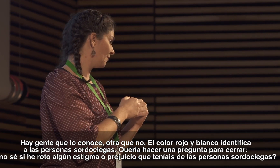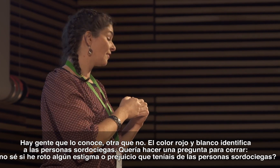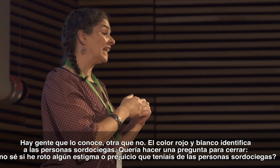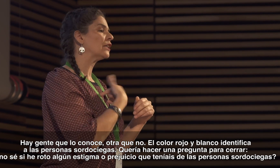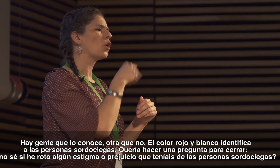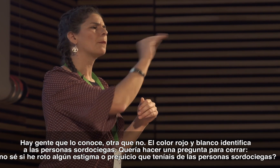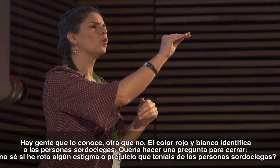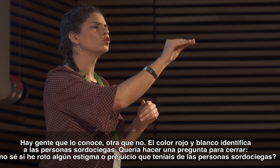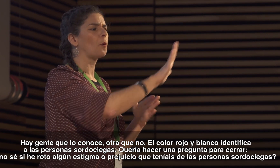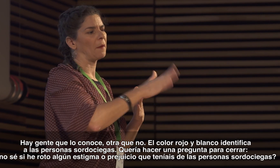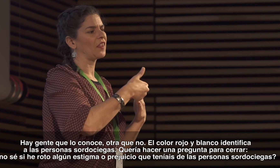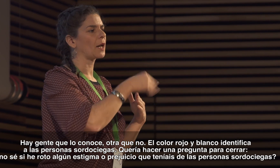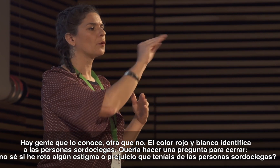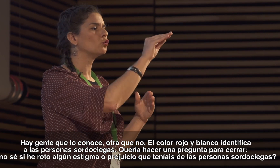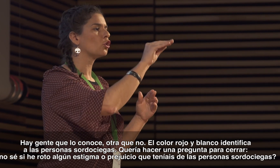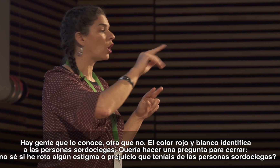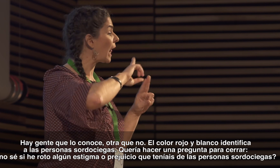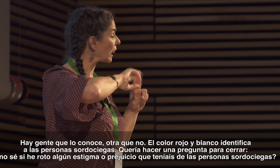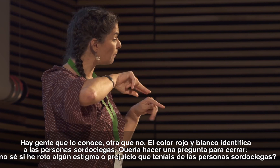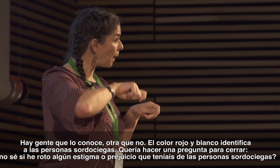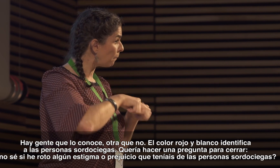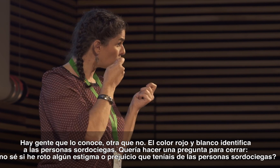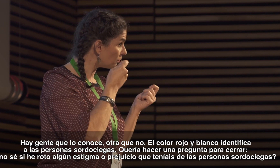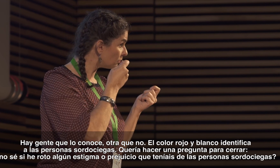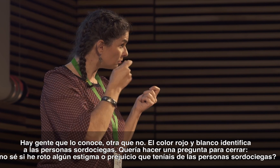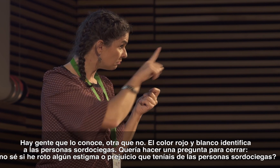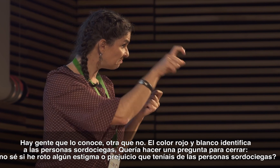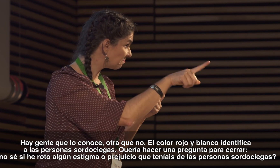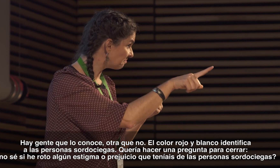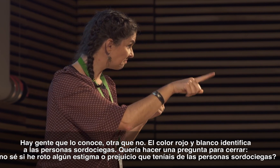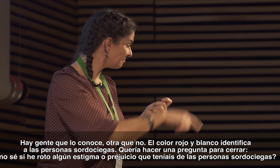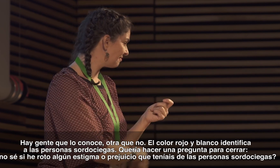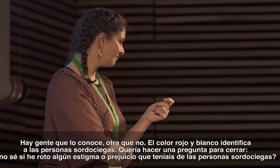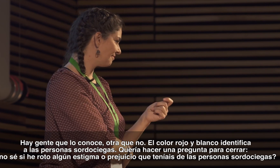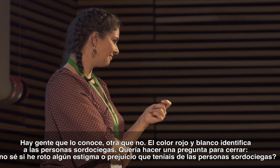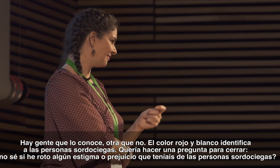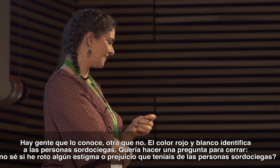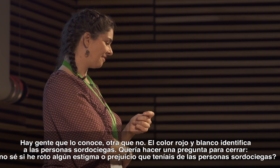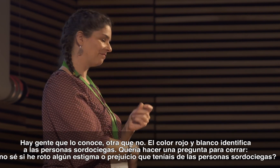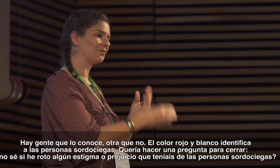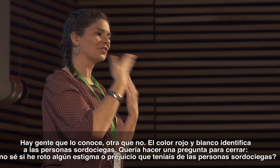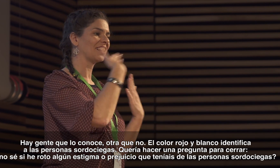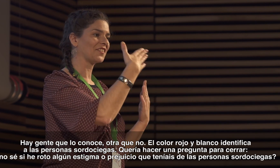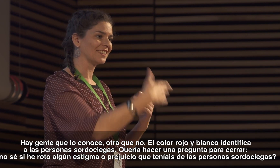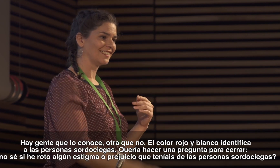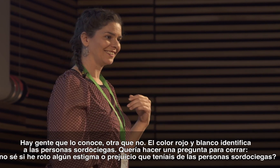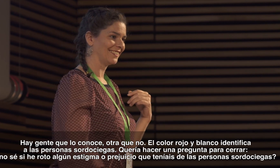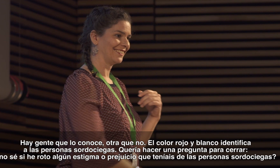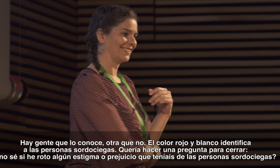identifica a las personas sordociegas. Quería hacer una pregunta para cerrar. No sé si has roto algún estigma que tenías o algún prejuicio que tenías de las personas sordociegas.